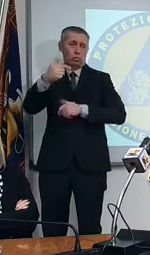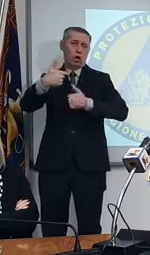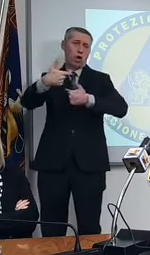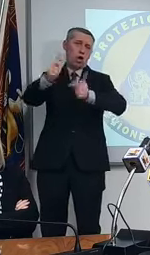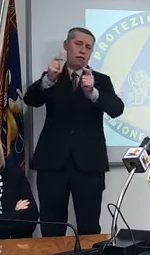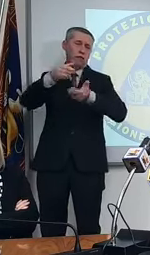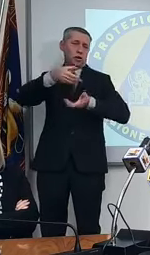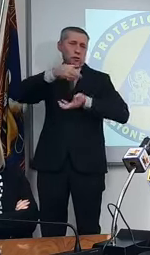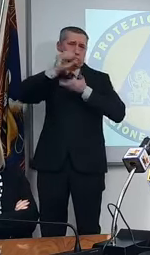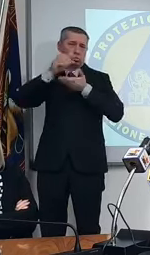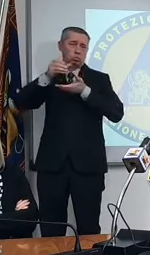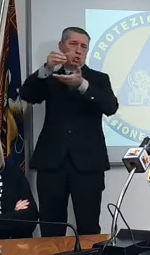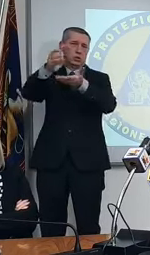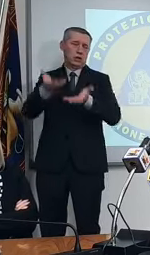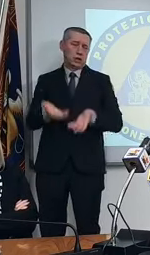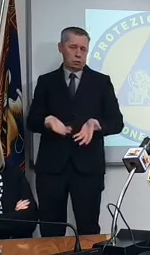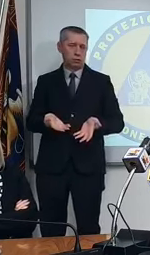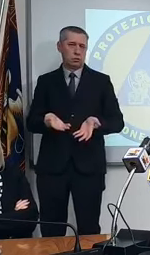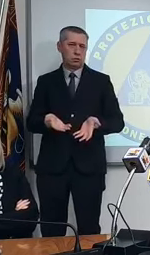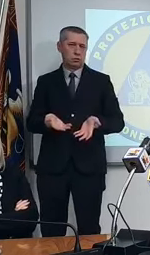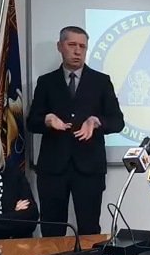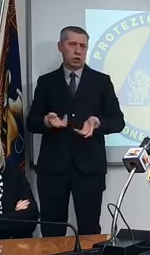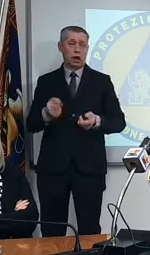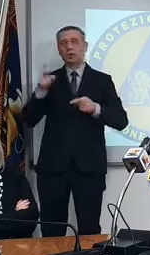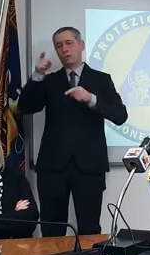dico cioè che sarà un punto di equilibrio in mezzo